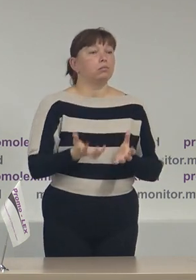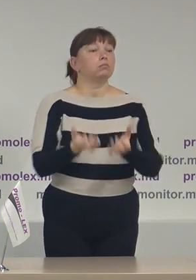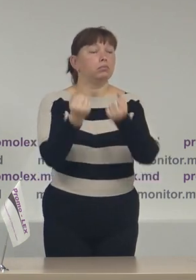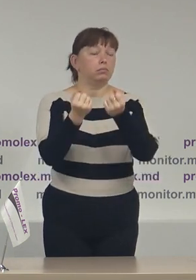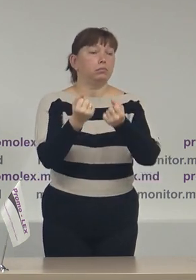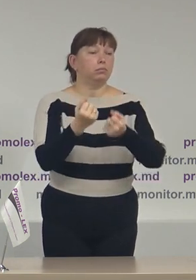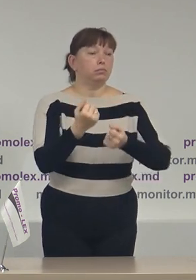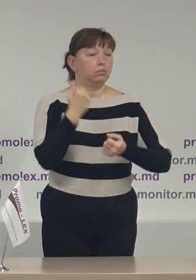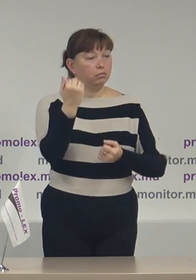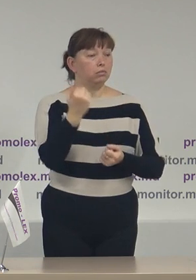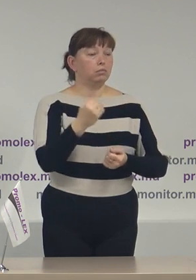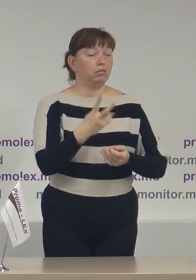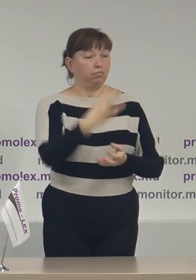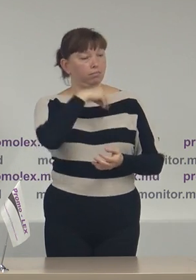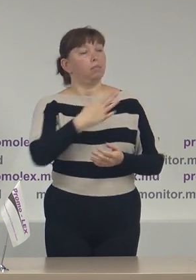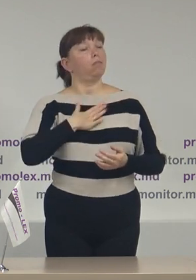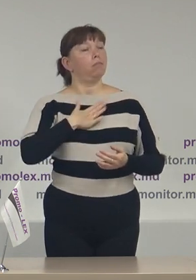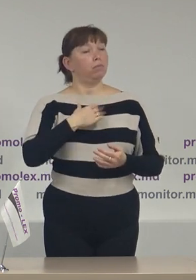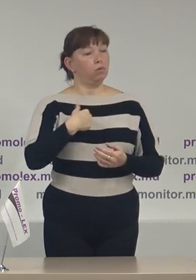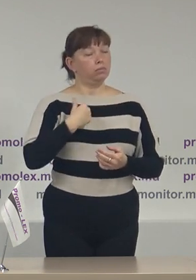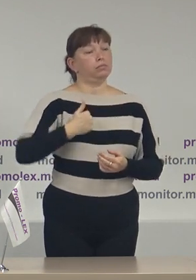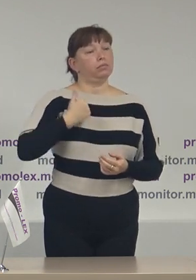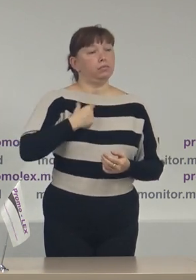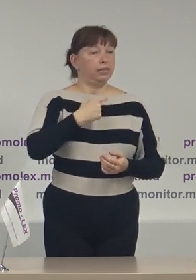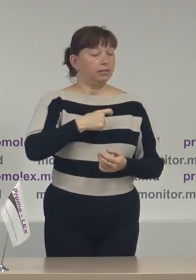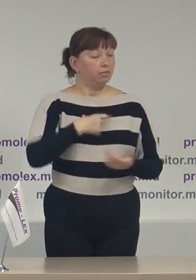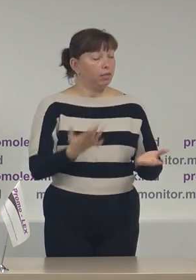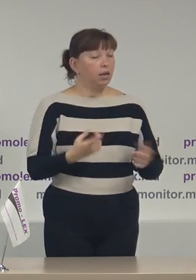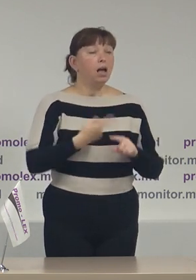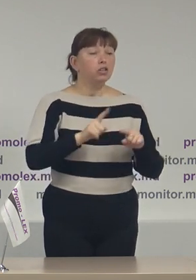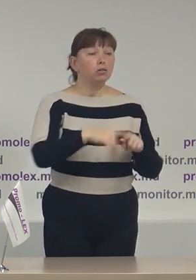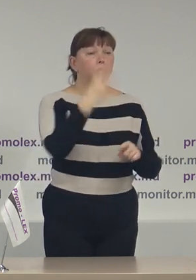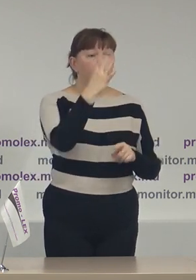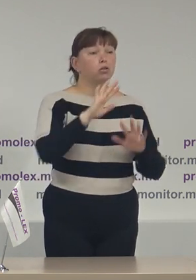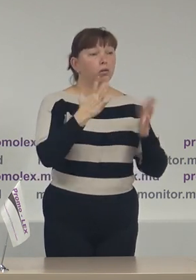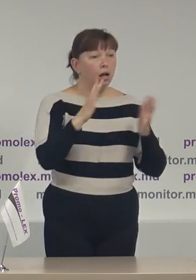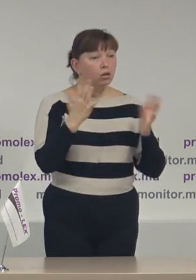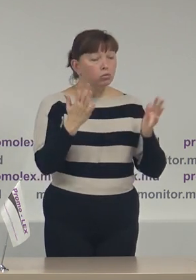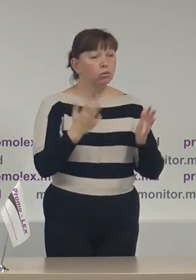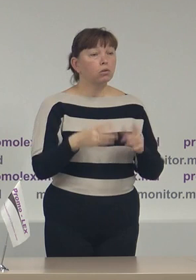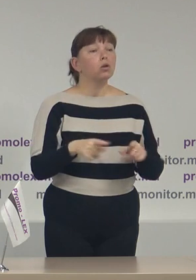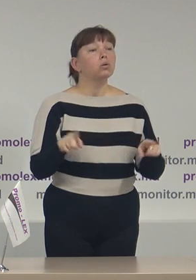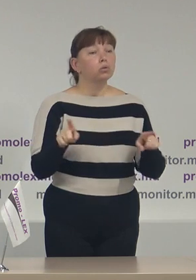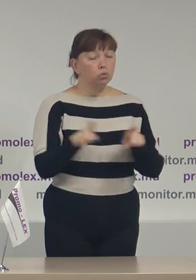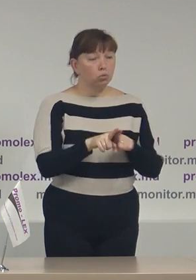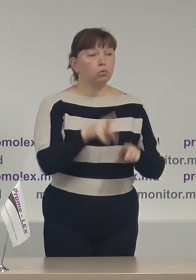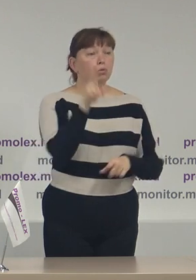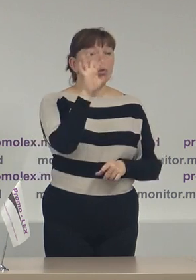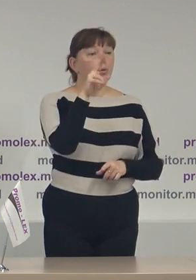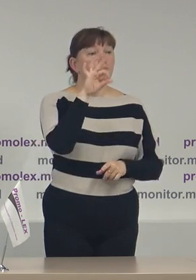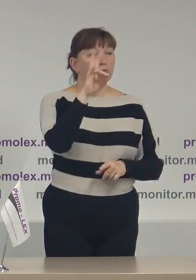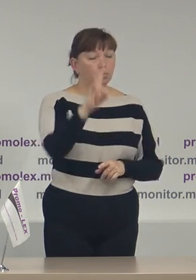asume meritul pentru acestea. Toate 4 cazuri este vorba de domnul Dodon.